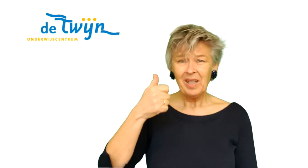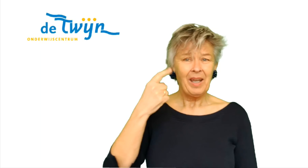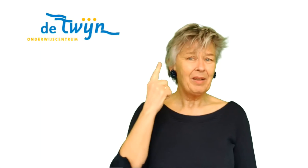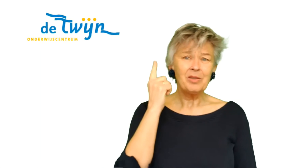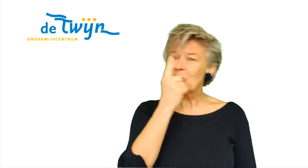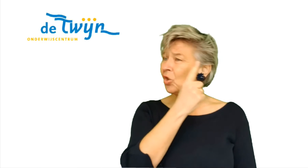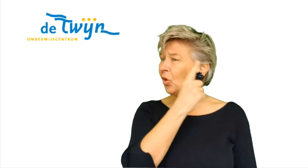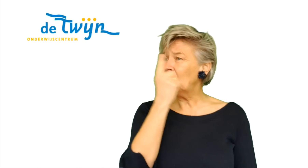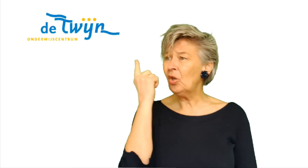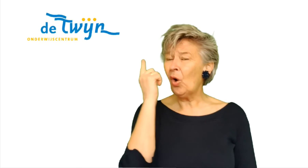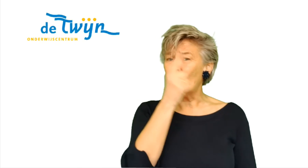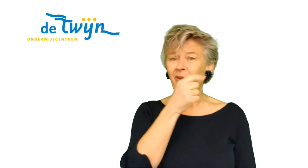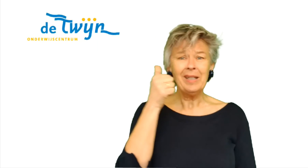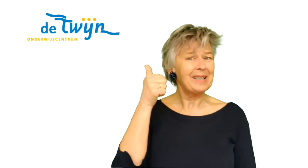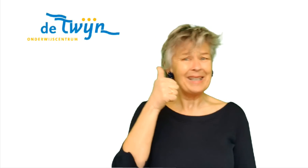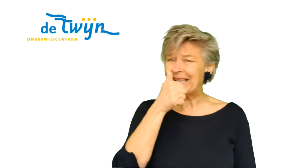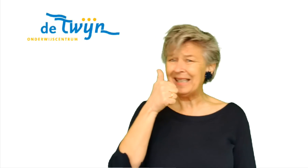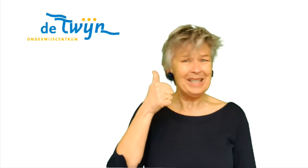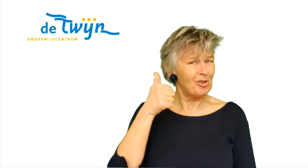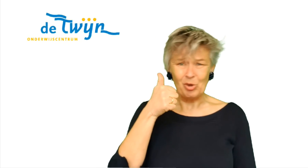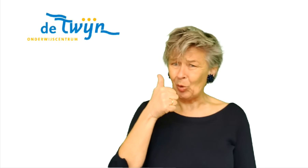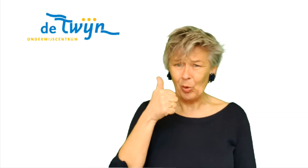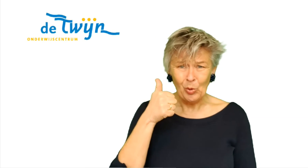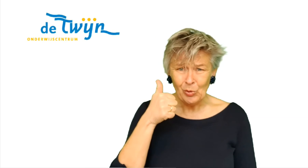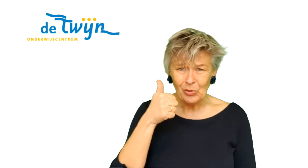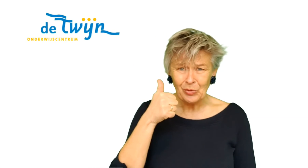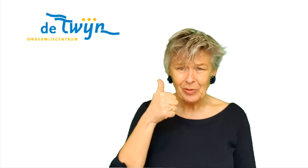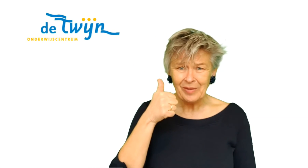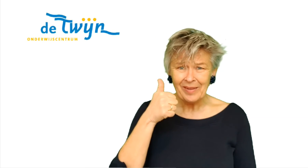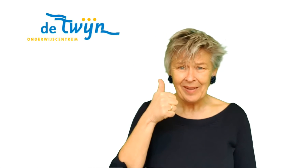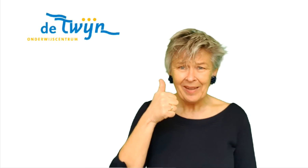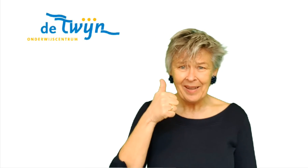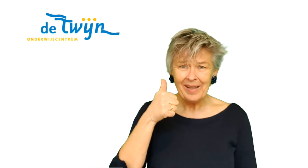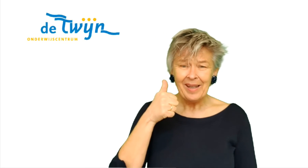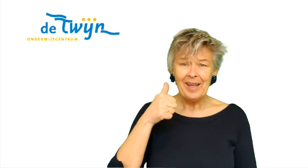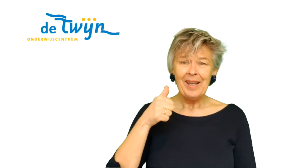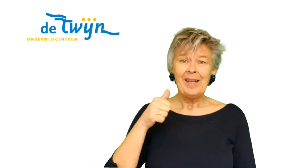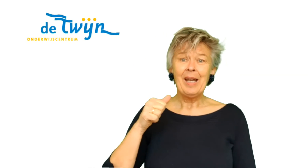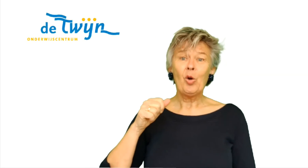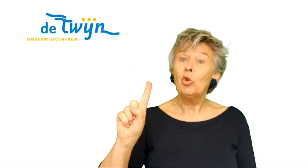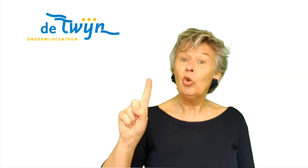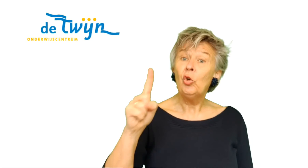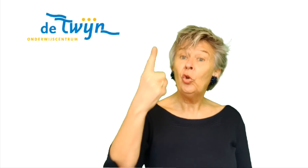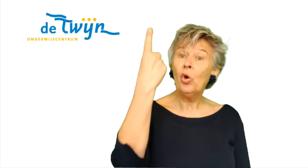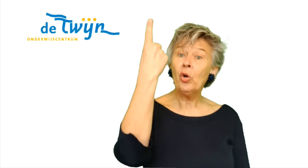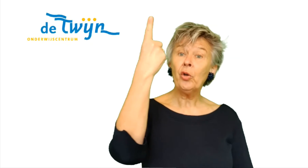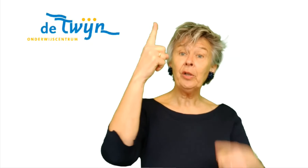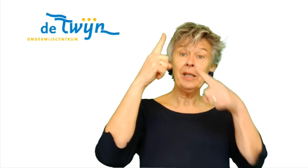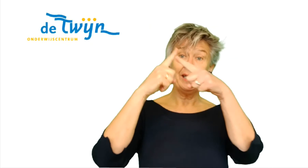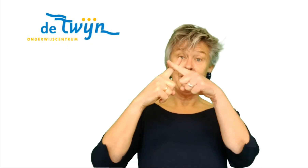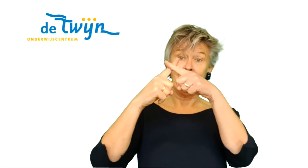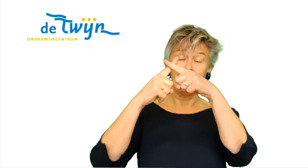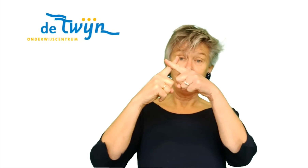En schud je hoofd hè. Dat ging niet zo goed. Dus komt nog een keer.